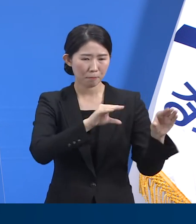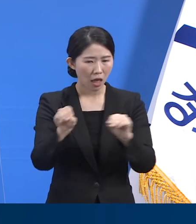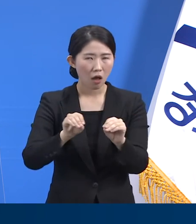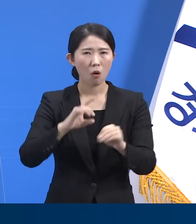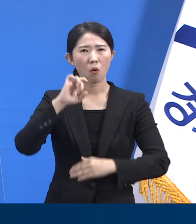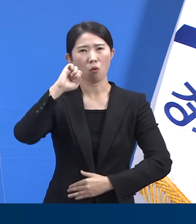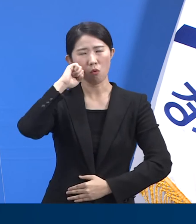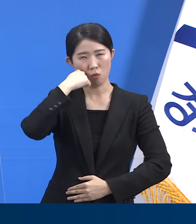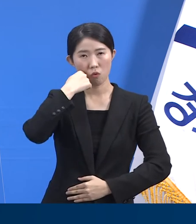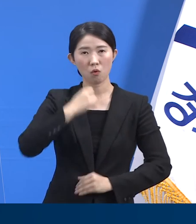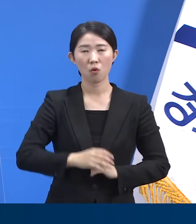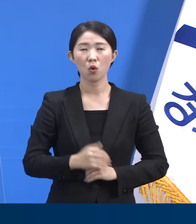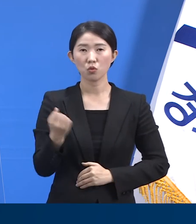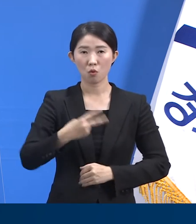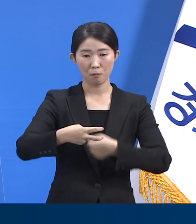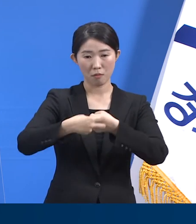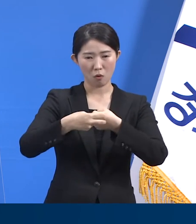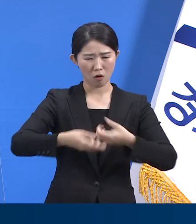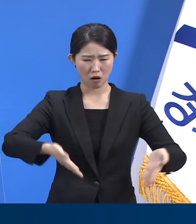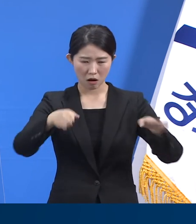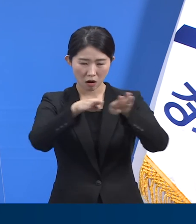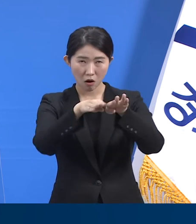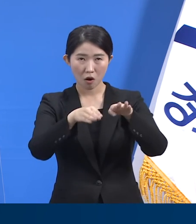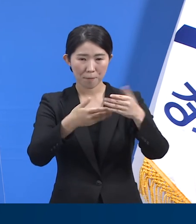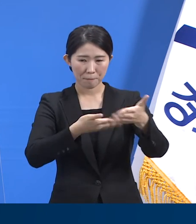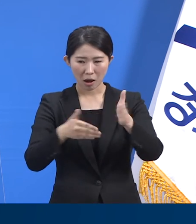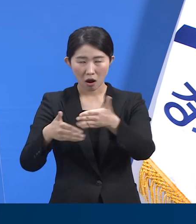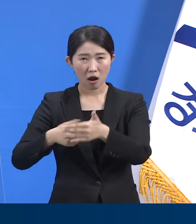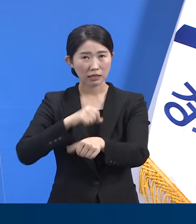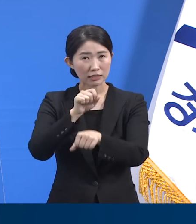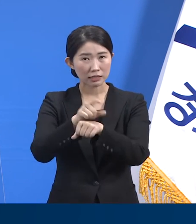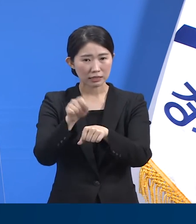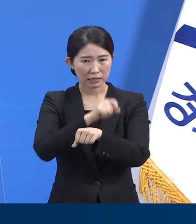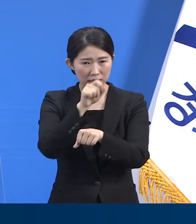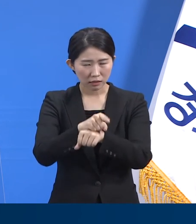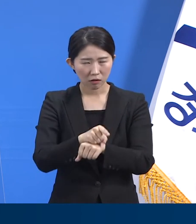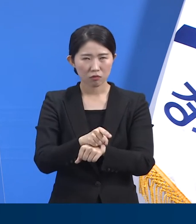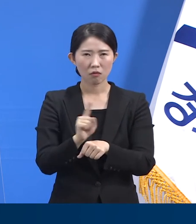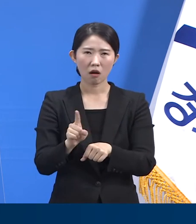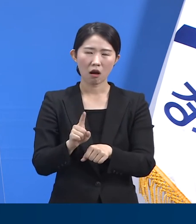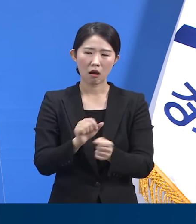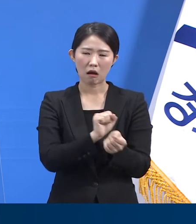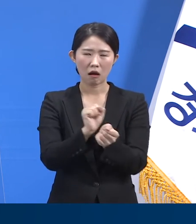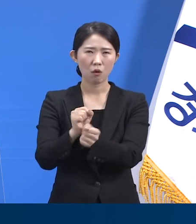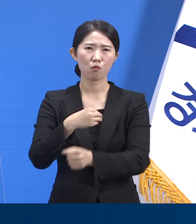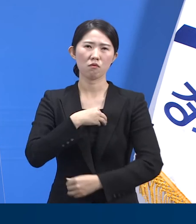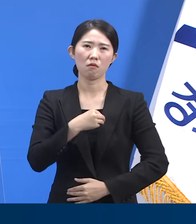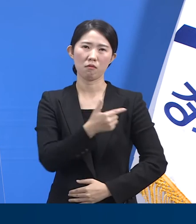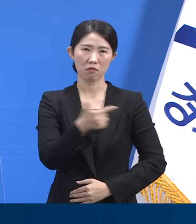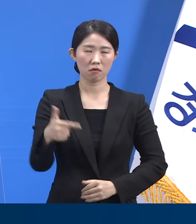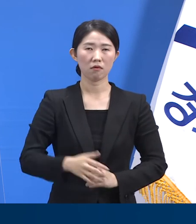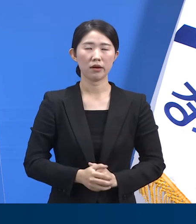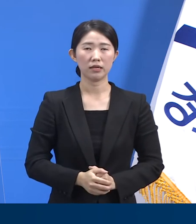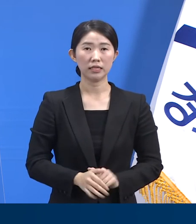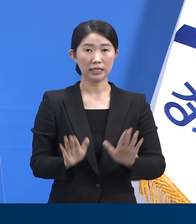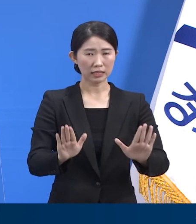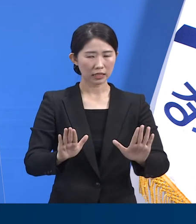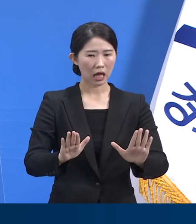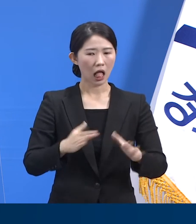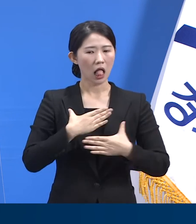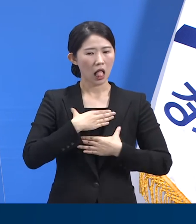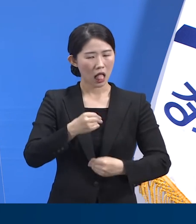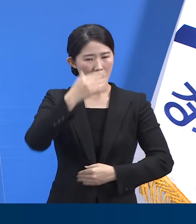병동구조도 감염 확산에 취약한 측면이 있습니다. 아직 마음을 놓기엔